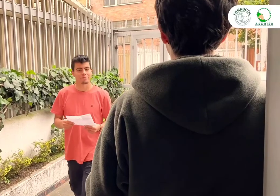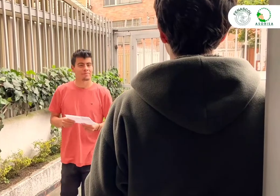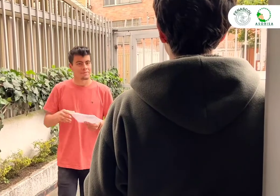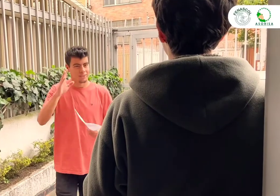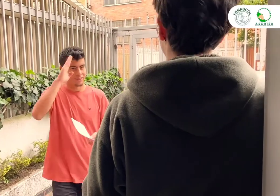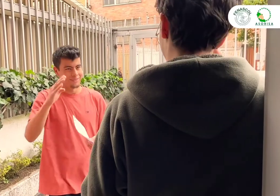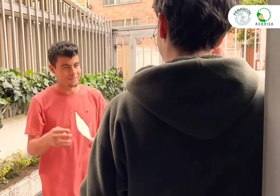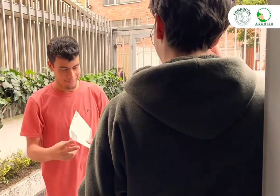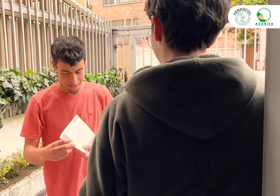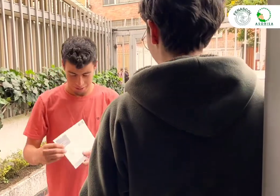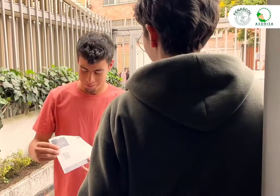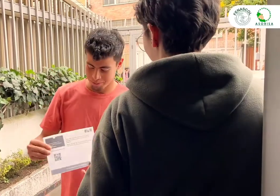Hola, hola.